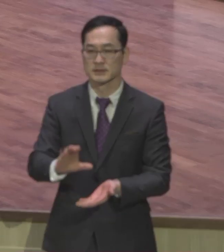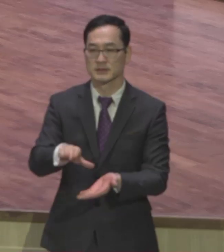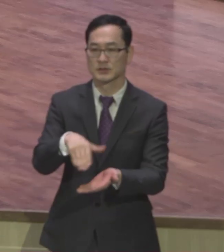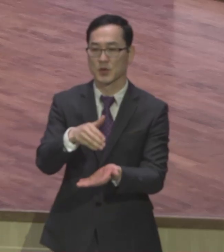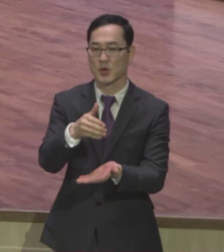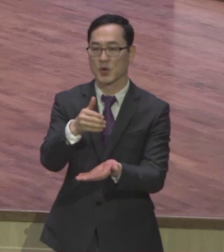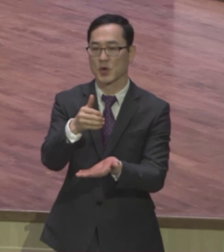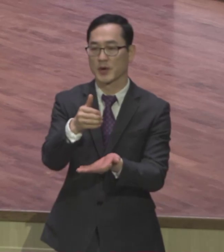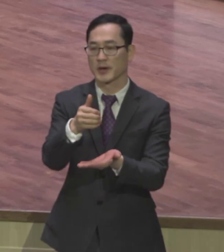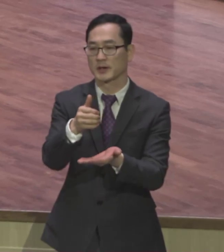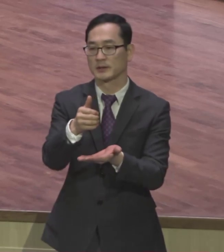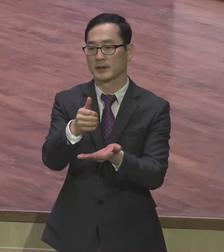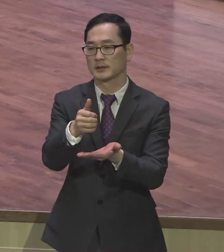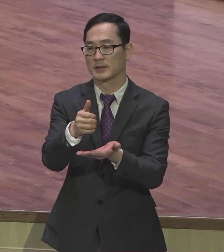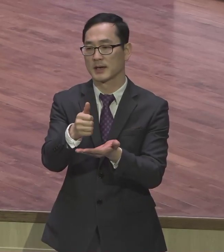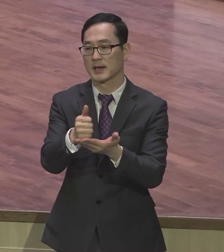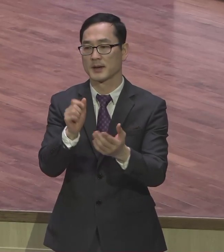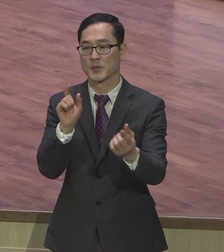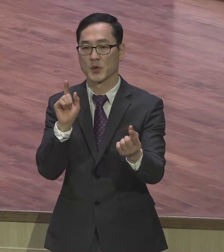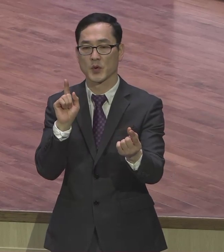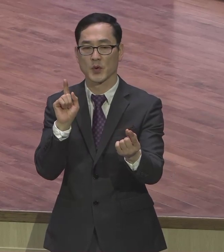그리스도를 만나고